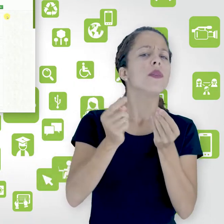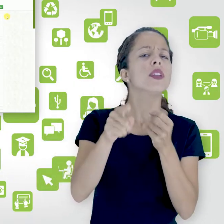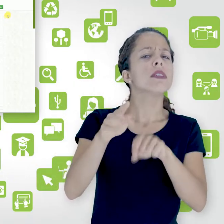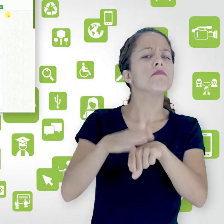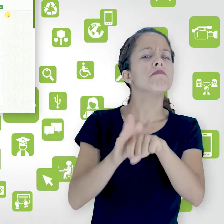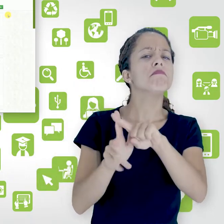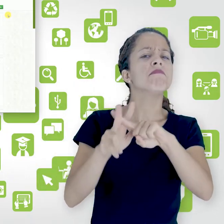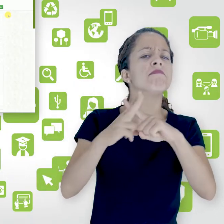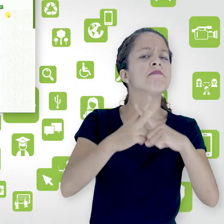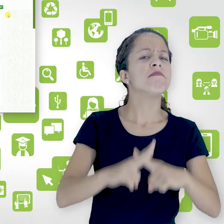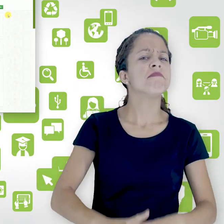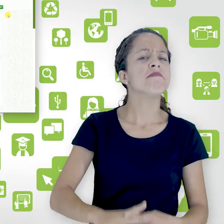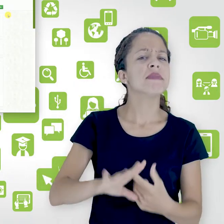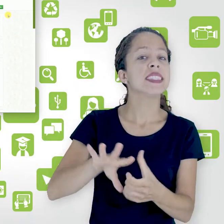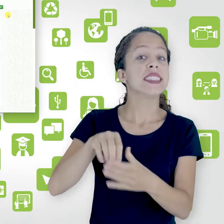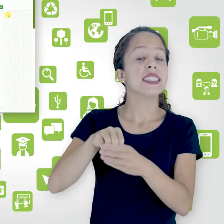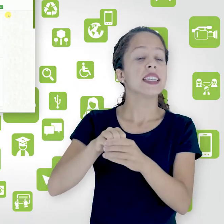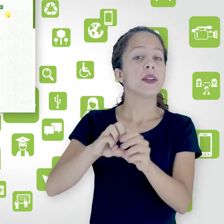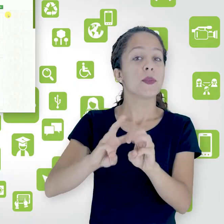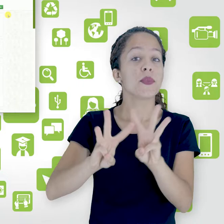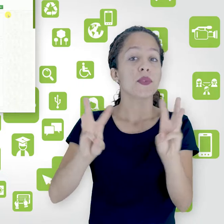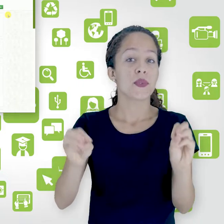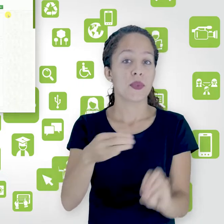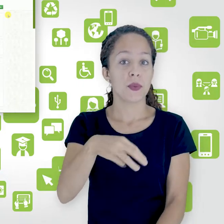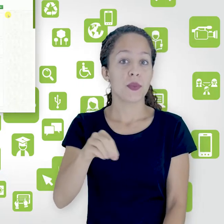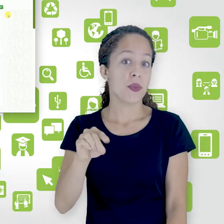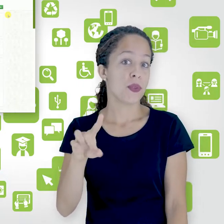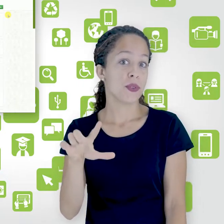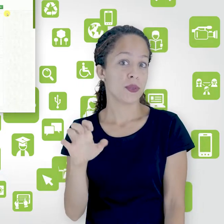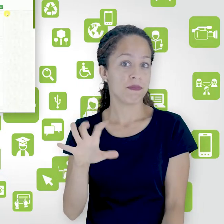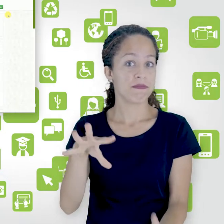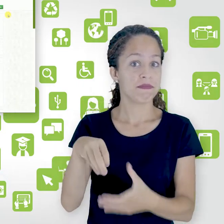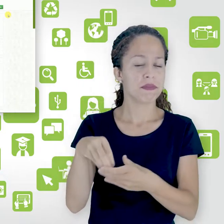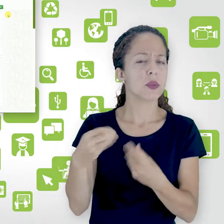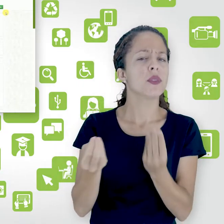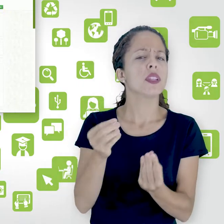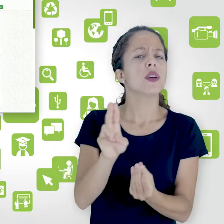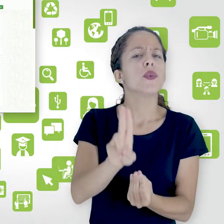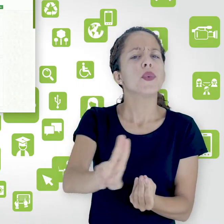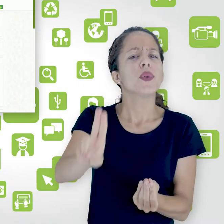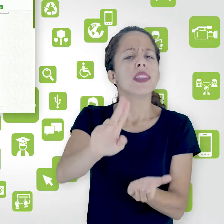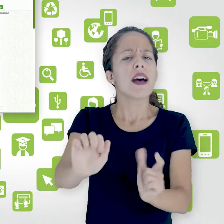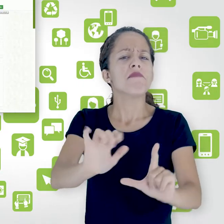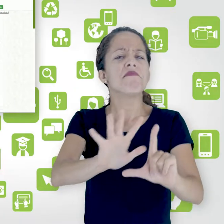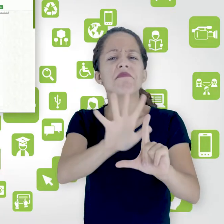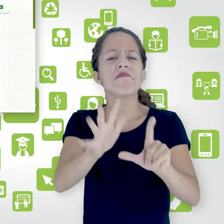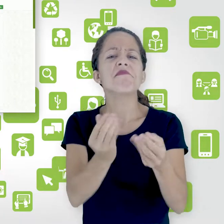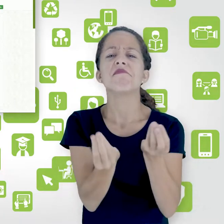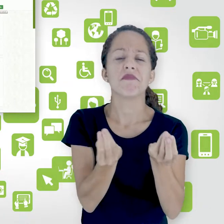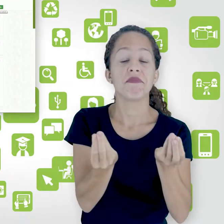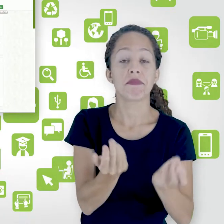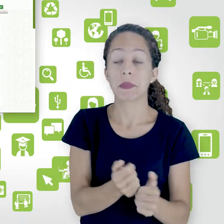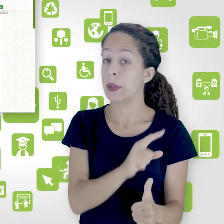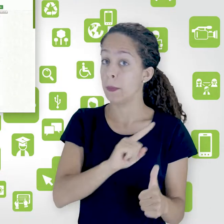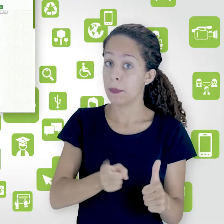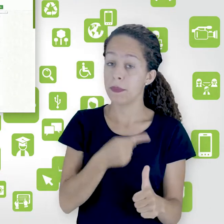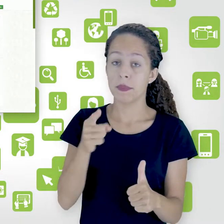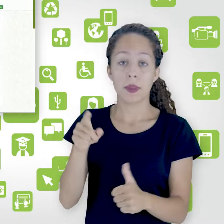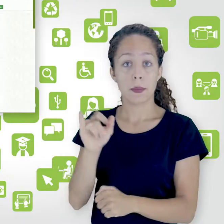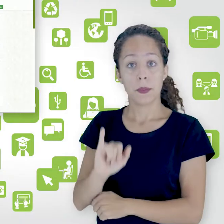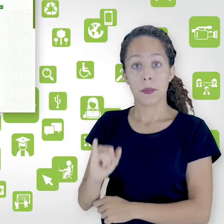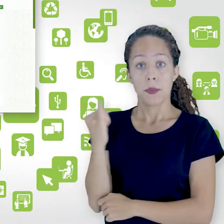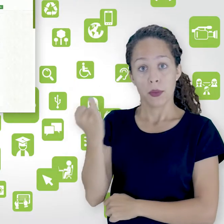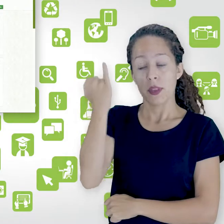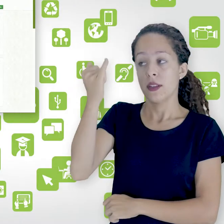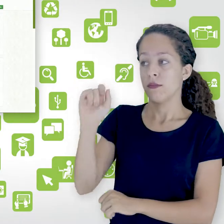faz para poder iniciar o uso do fórum na sua sala virtual a primeira coisa sempre é clicar nesse botão aqui para